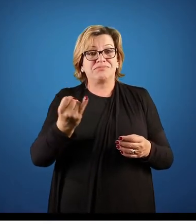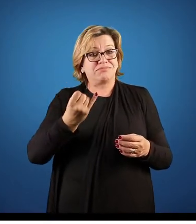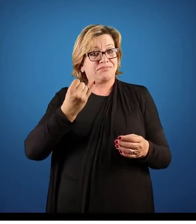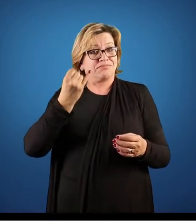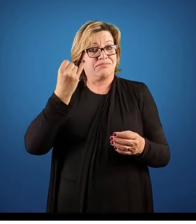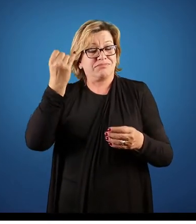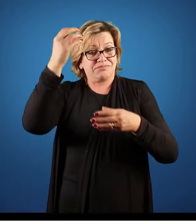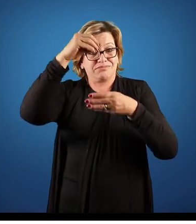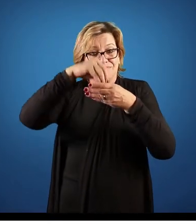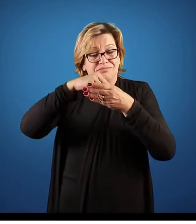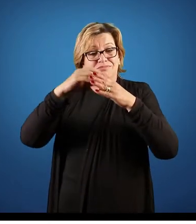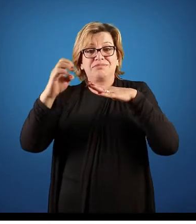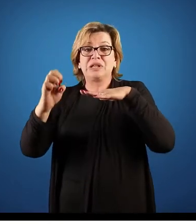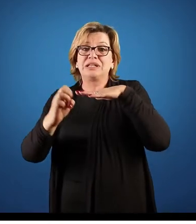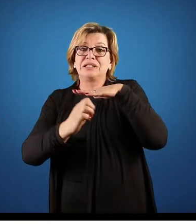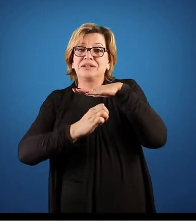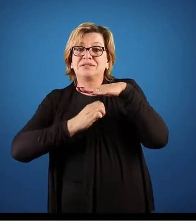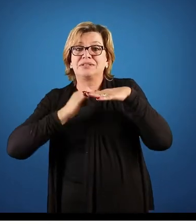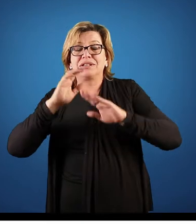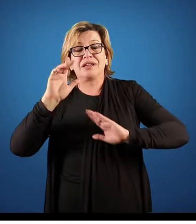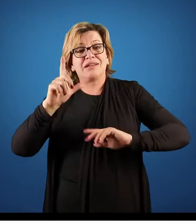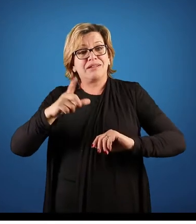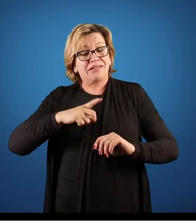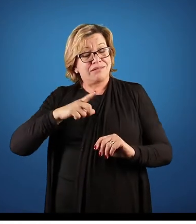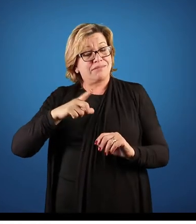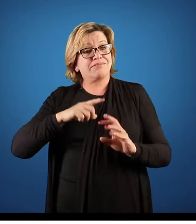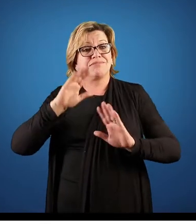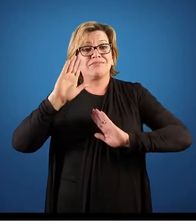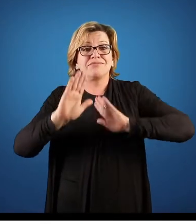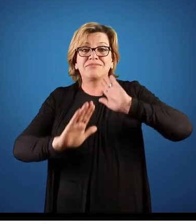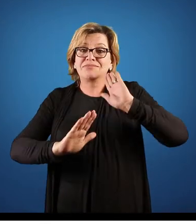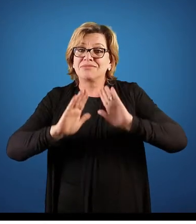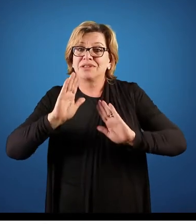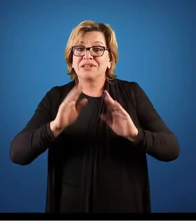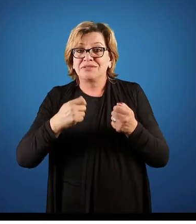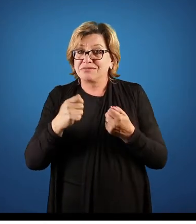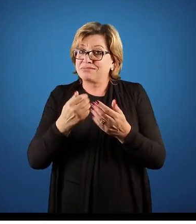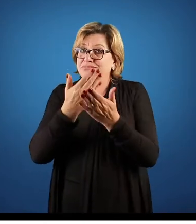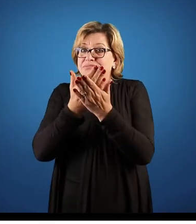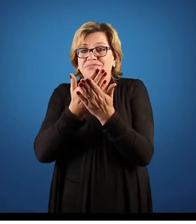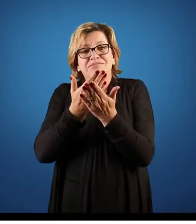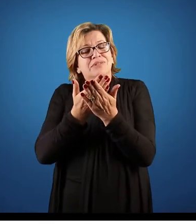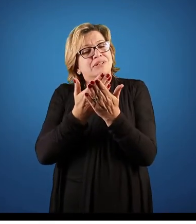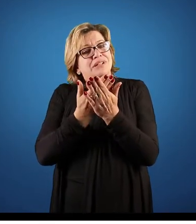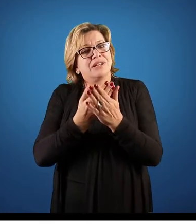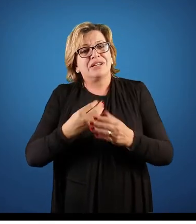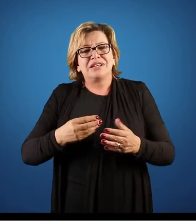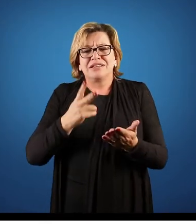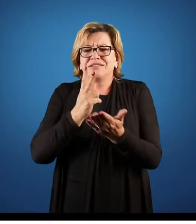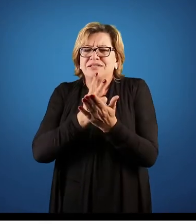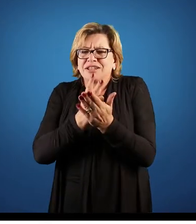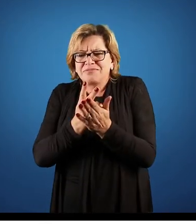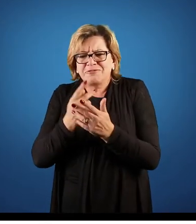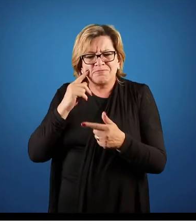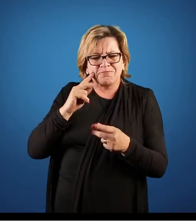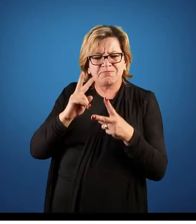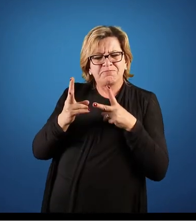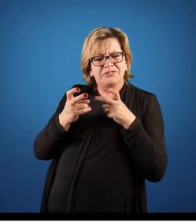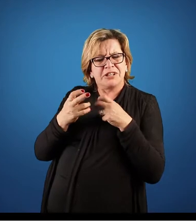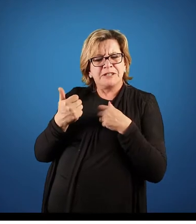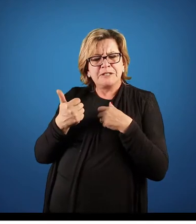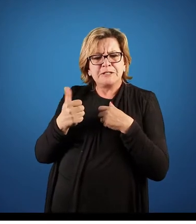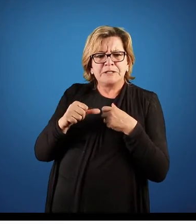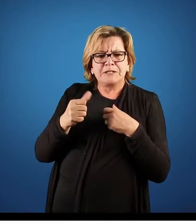organização. Então tem alguns processos dentro da organização que eles devem ser estudados, devem ser constantemente reavaliados.